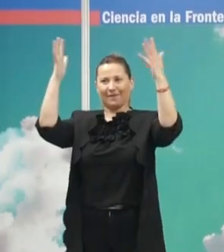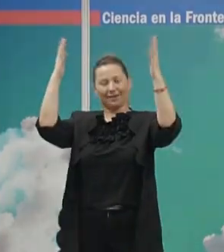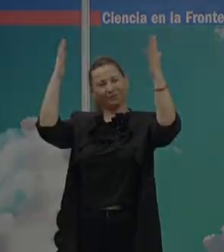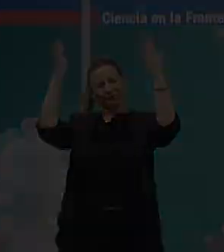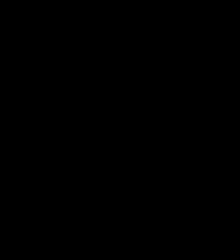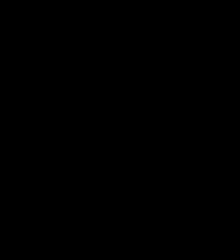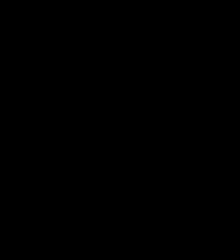gracias gracias gracias gracias gracias gracias gracias